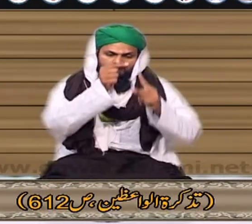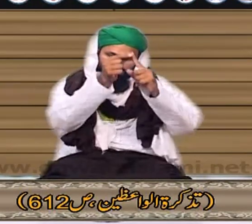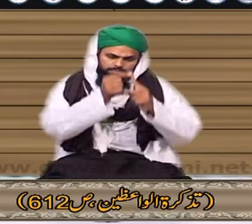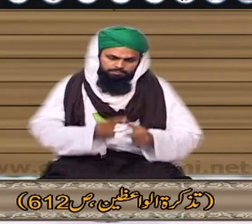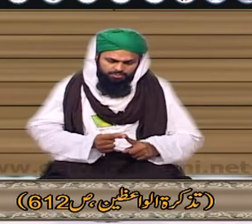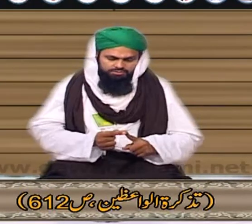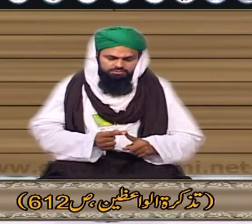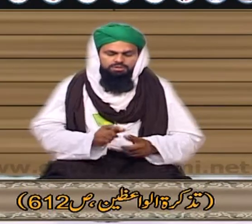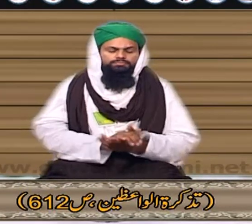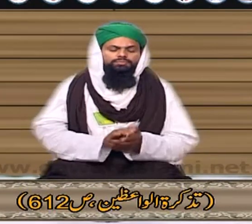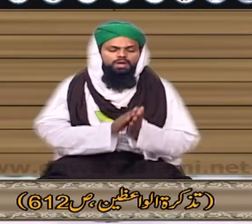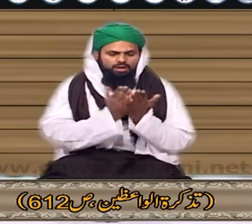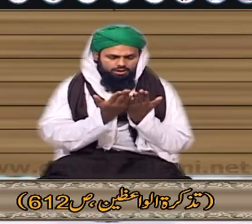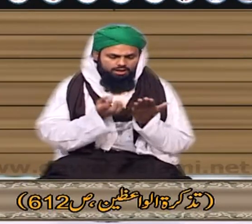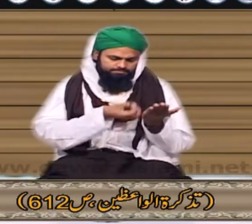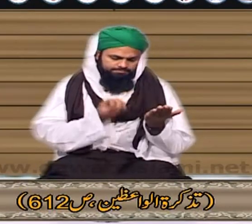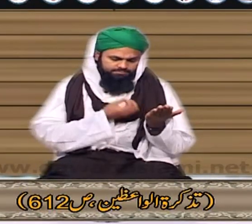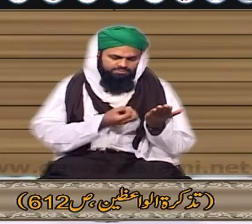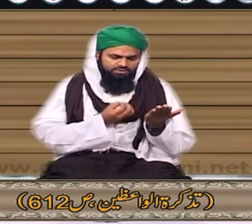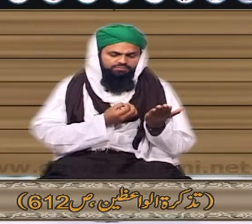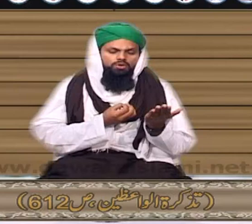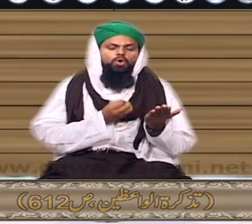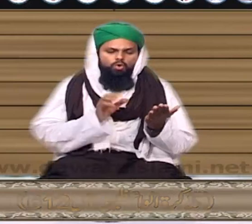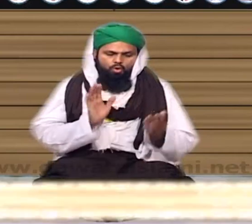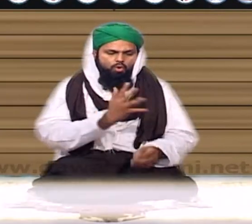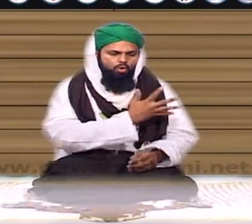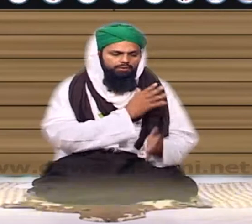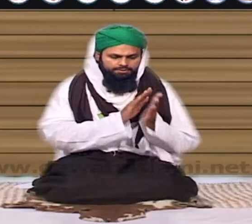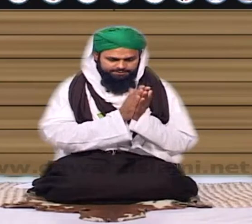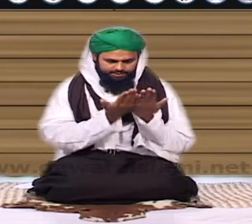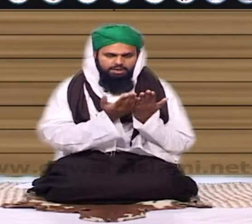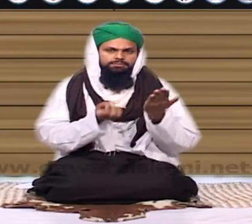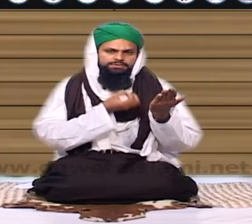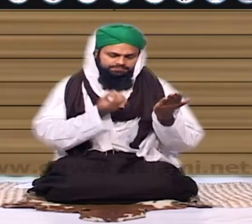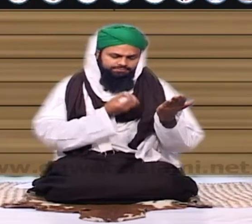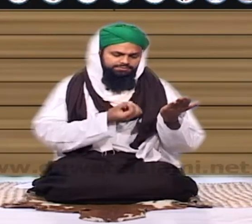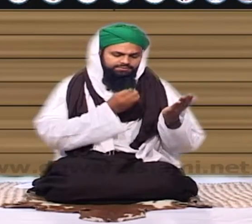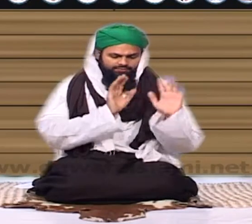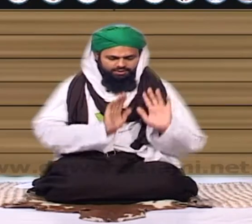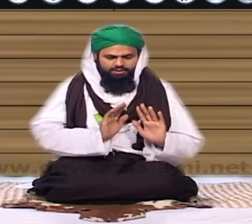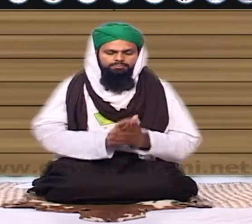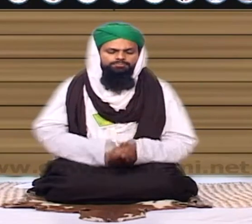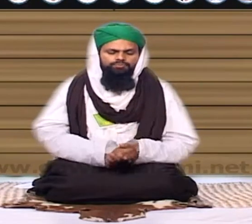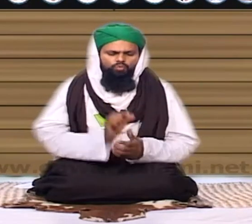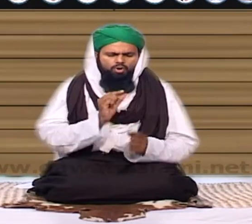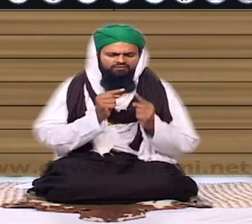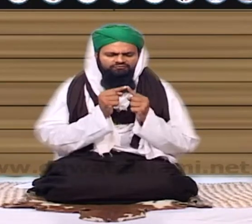الوائزین میں نے پڑھا چھرہ اس صدور میں بھی کچھ فرق کے ساتھ یہ واقعہ نقل ہے اور بھی کتابوں میں اس واقعے کو نقل کیا ہے